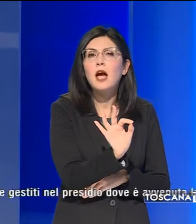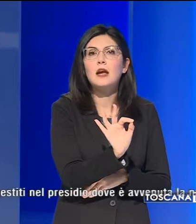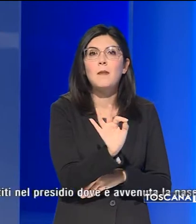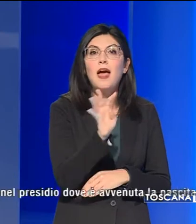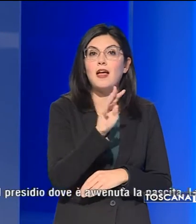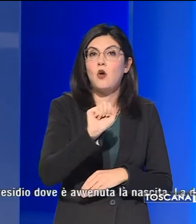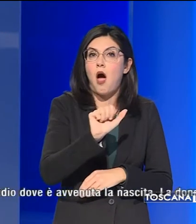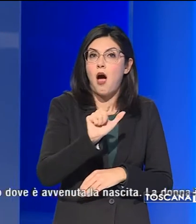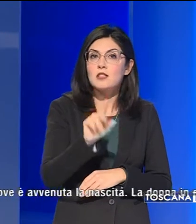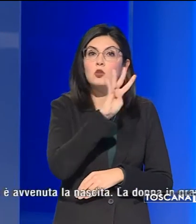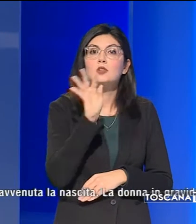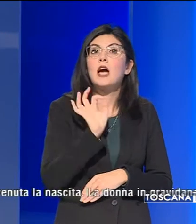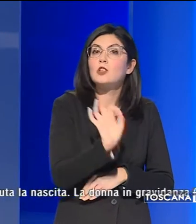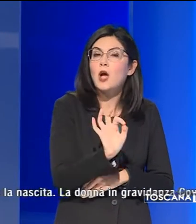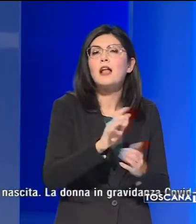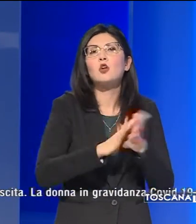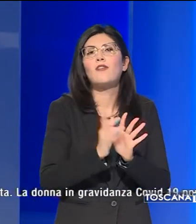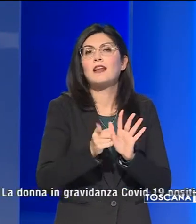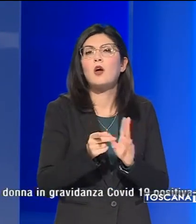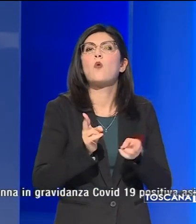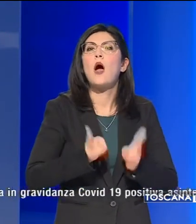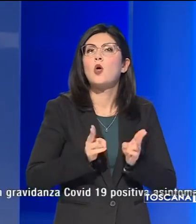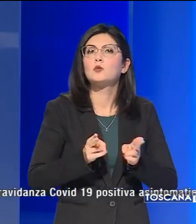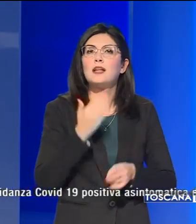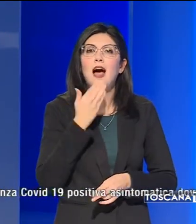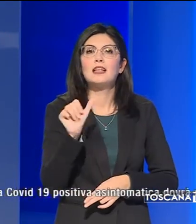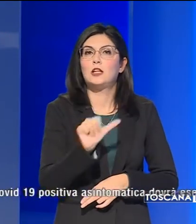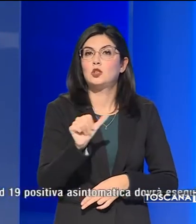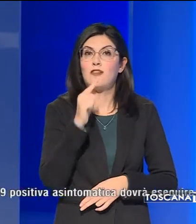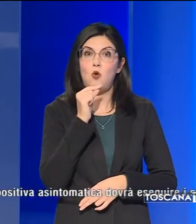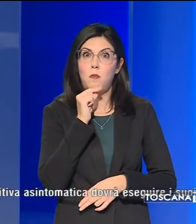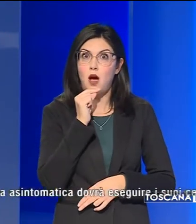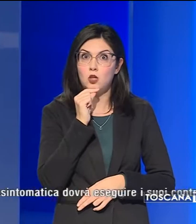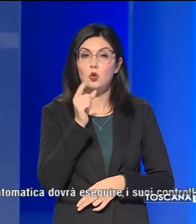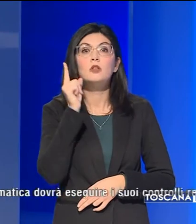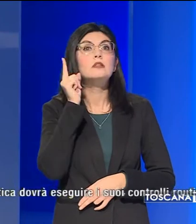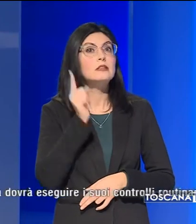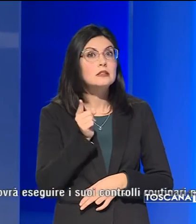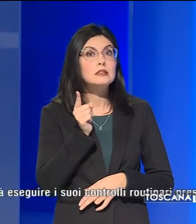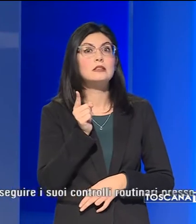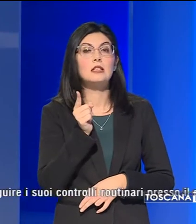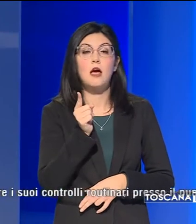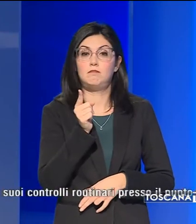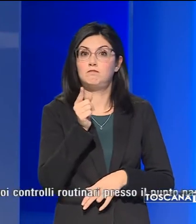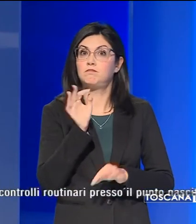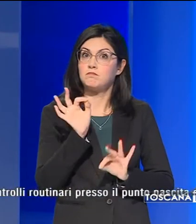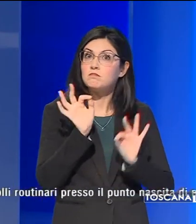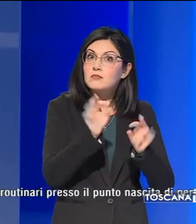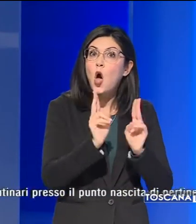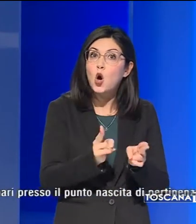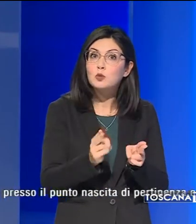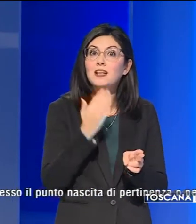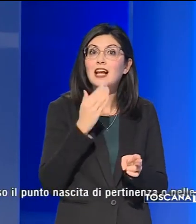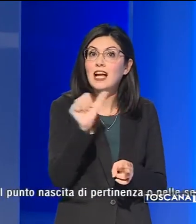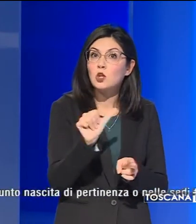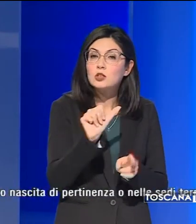Centro diventa l'ospedale Santo Stefano di Prato. Qualora non fosse possibile la centralizzazione sull'ospedale